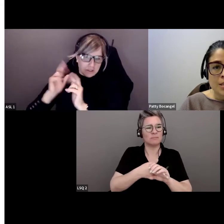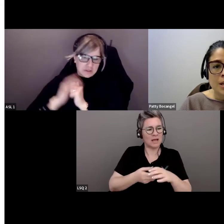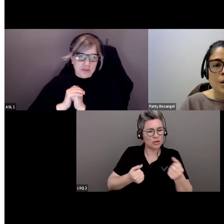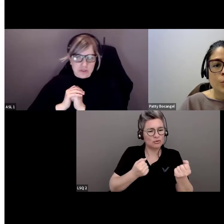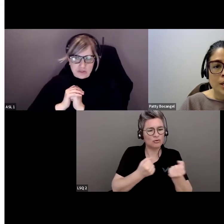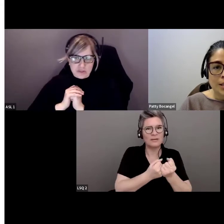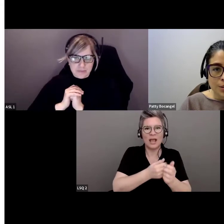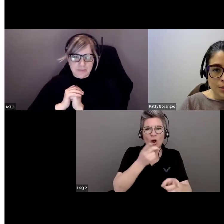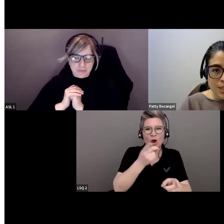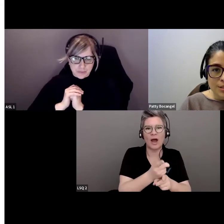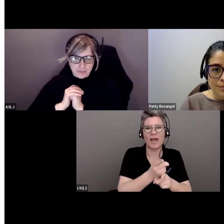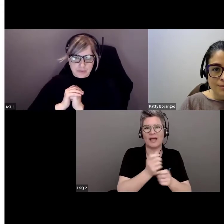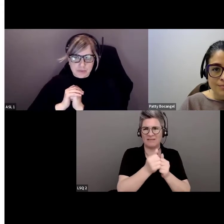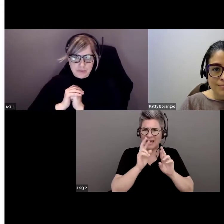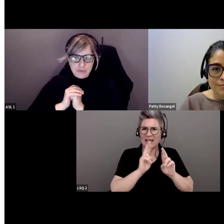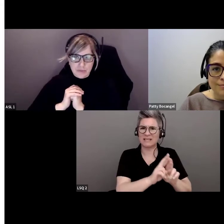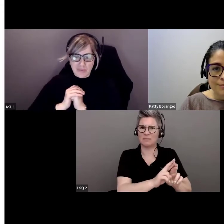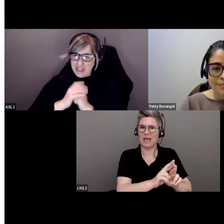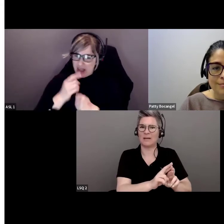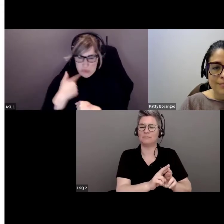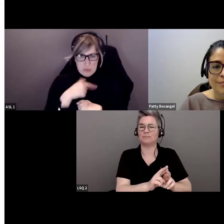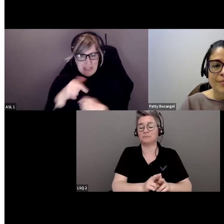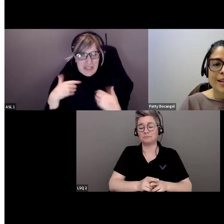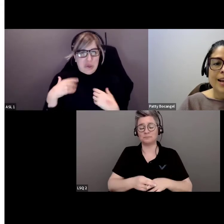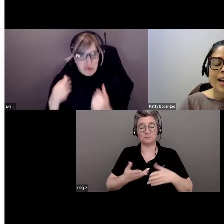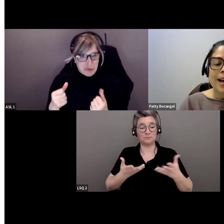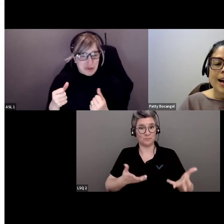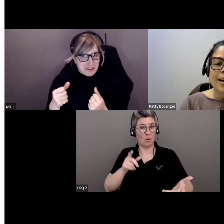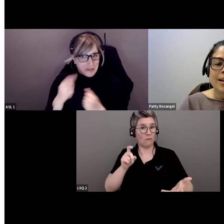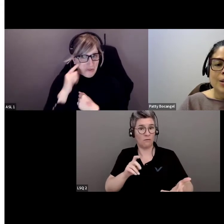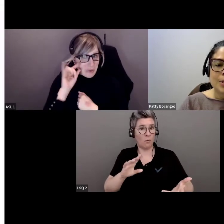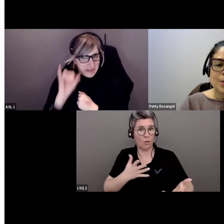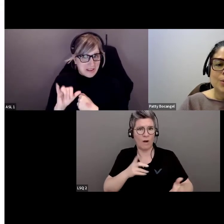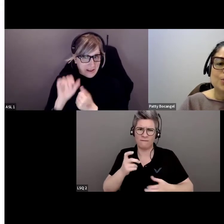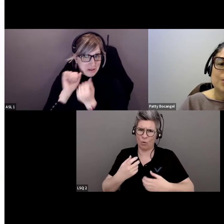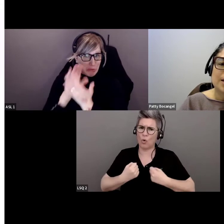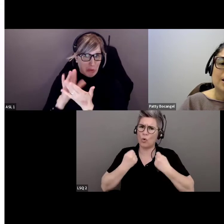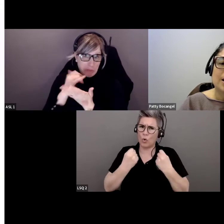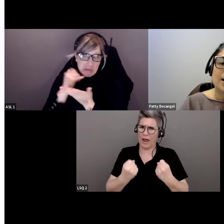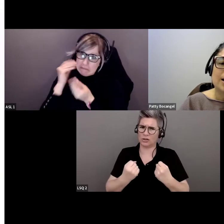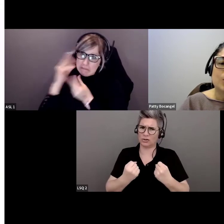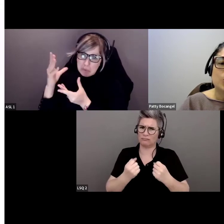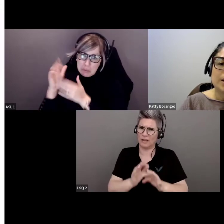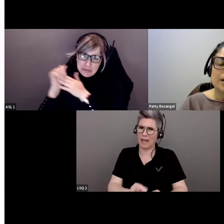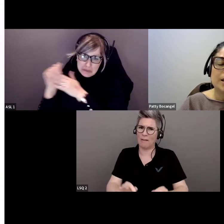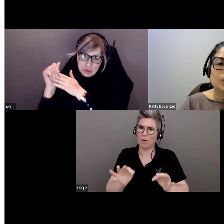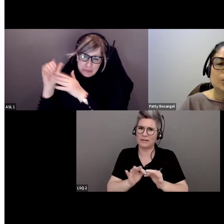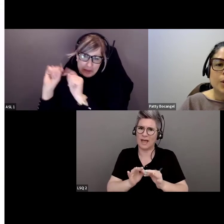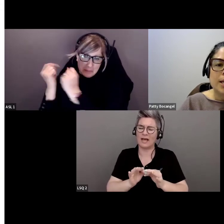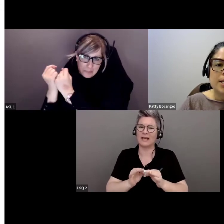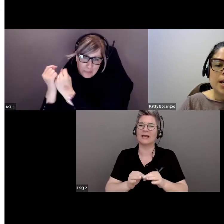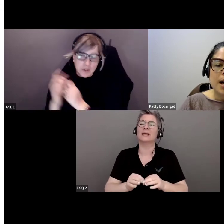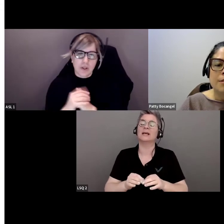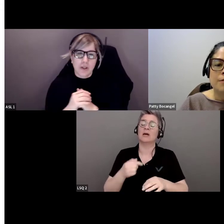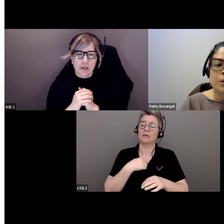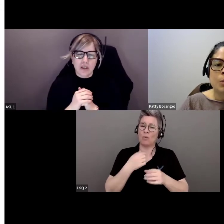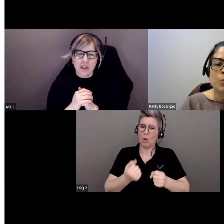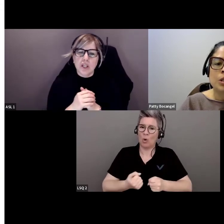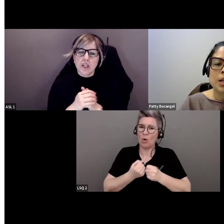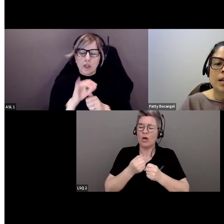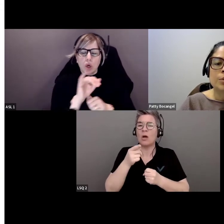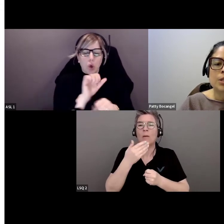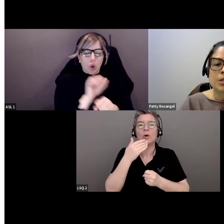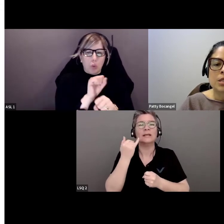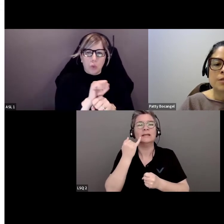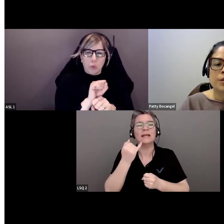correcte et respectueuse. Pour ce faire, il faut s'armer de courage. Je vous encourage à lire